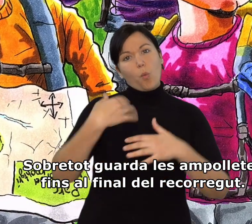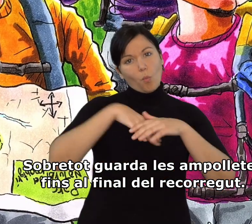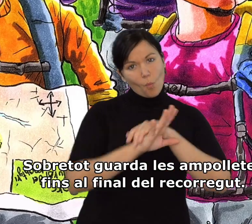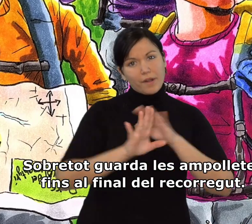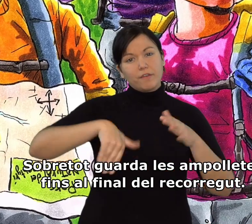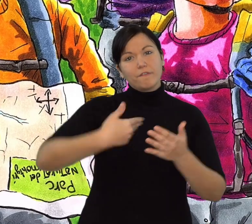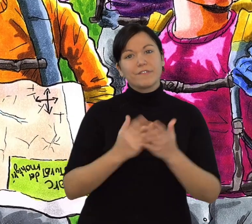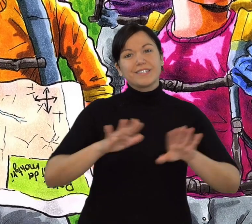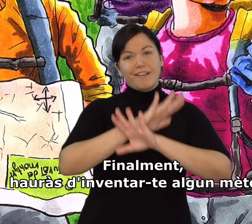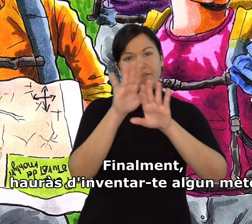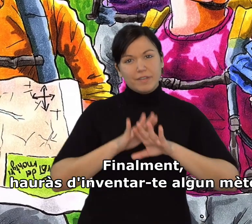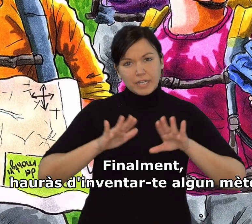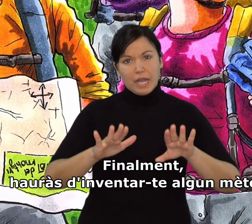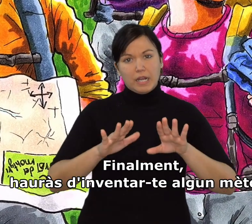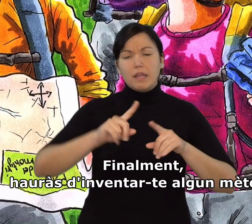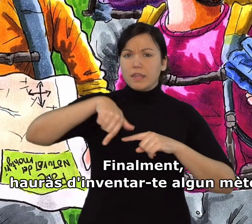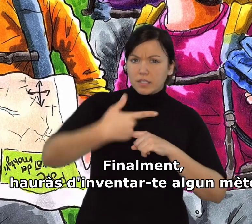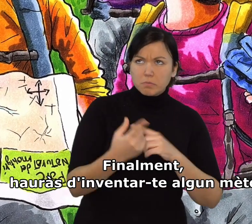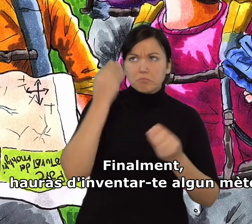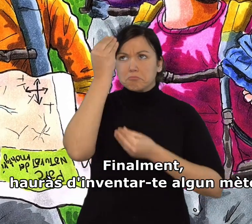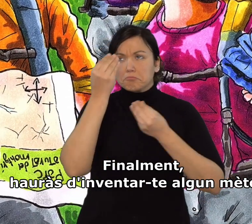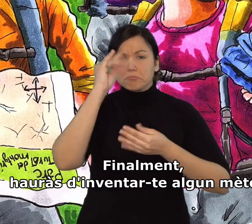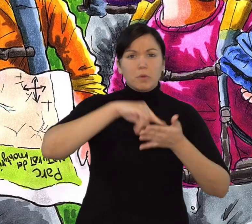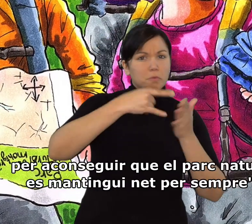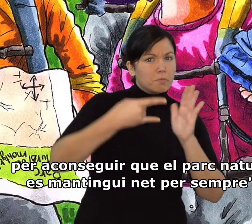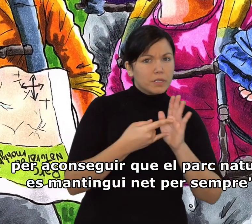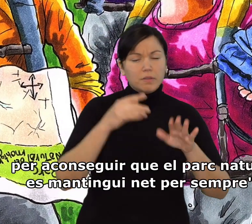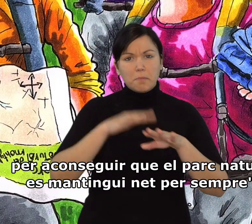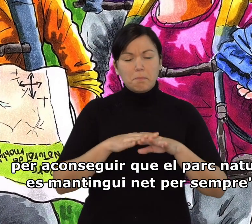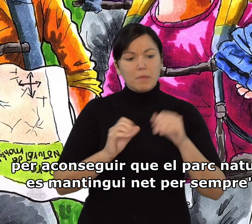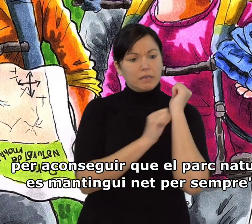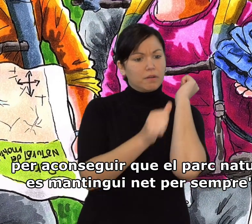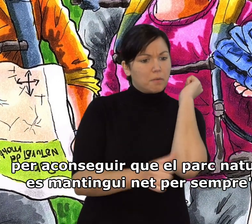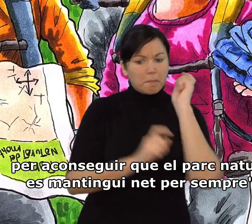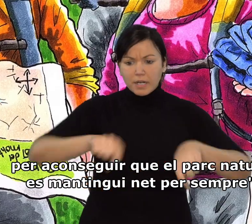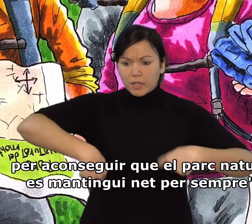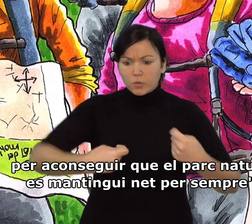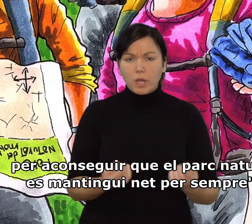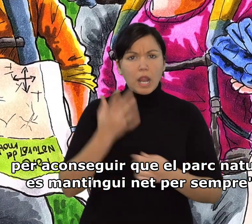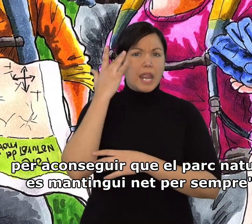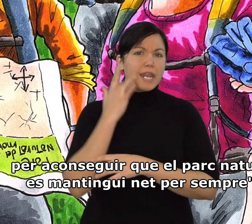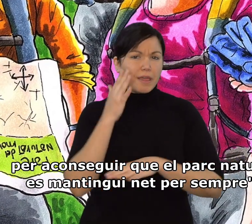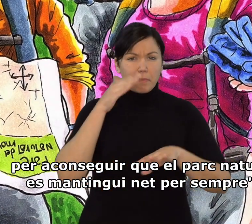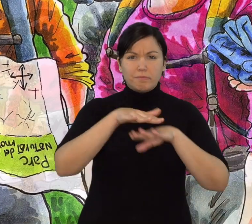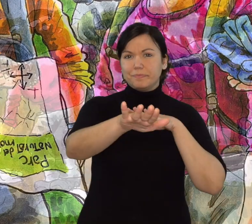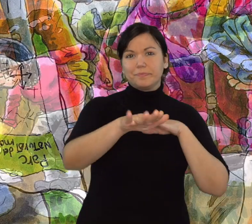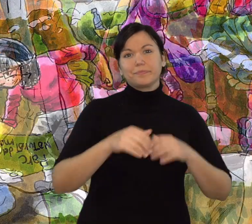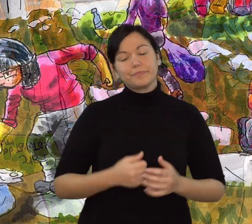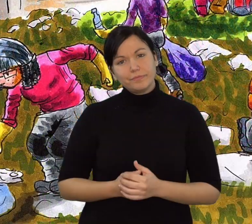final del recorregut. Finalment, hauràs d'inventar-te algun mètode per aconseguir que el parc natural es mantingui net per sempre.